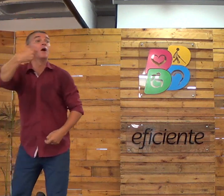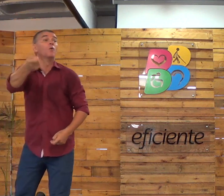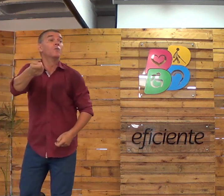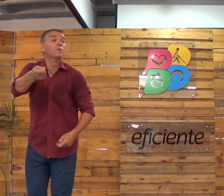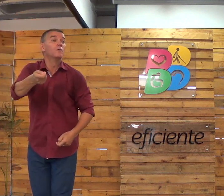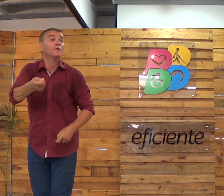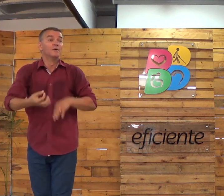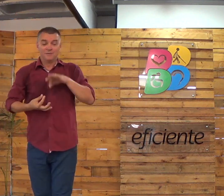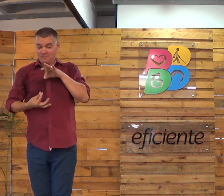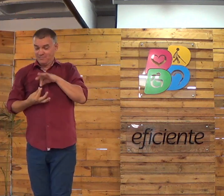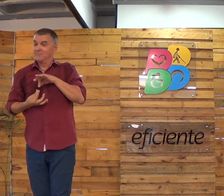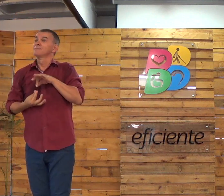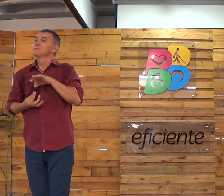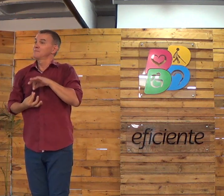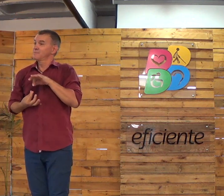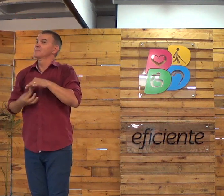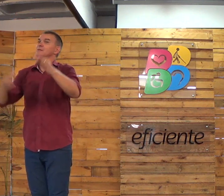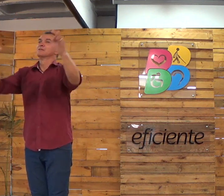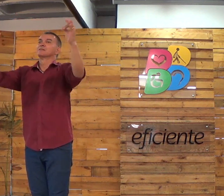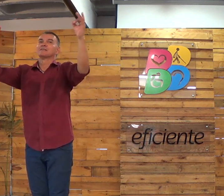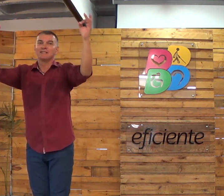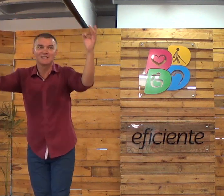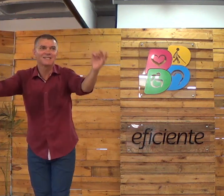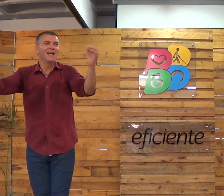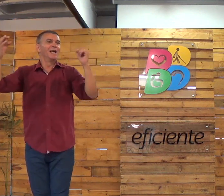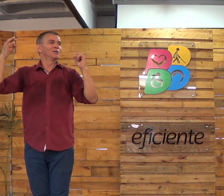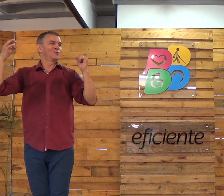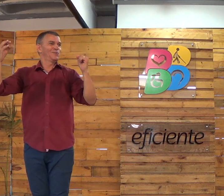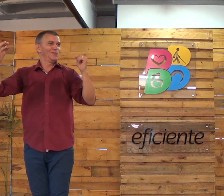Ah, o sinal é esse. E esse é o sinal desse. Certo?